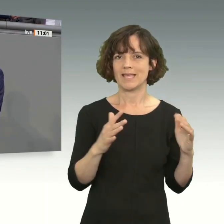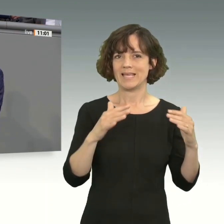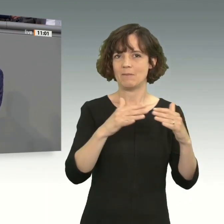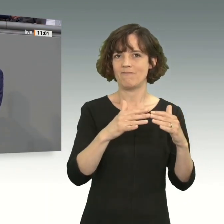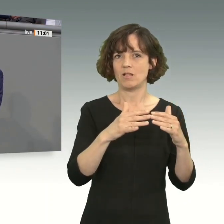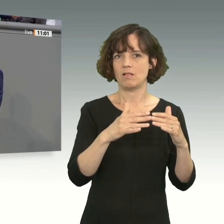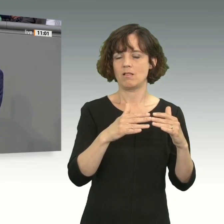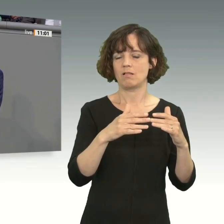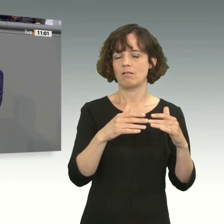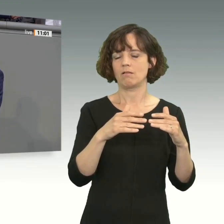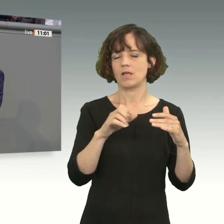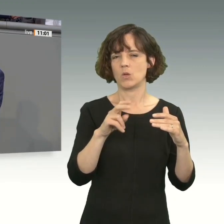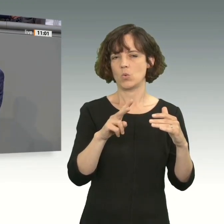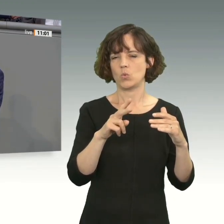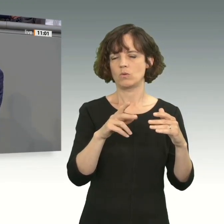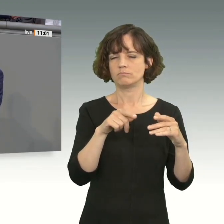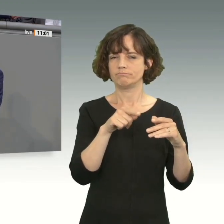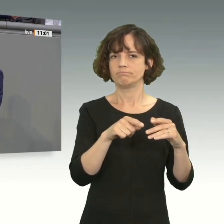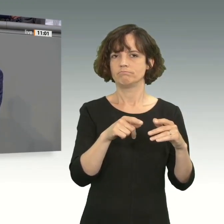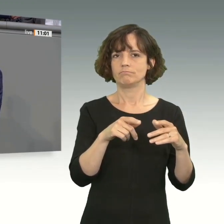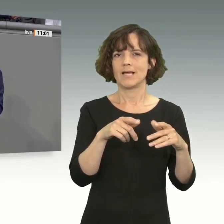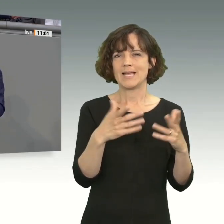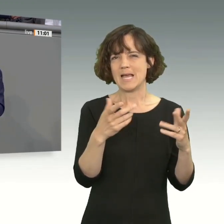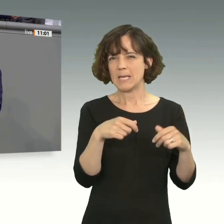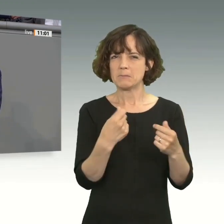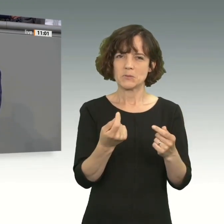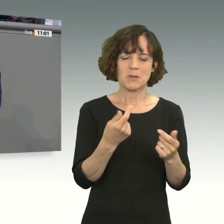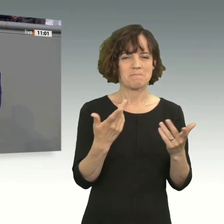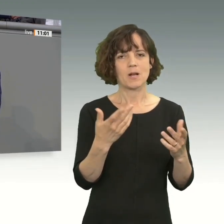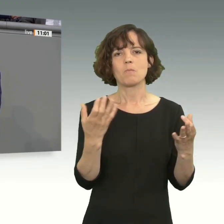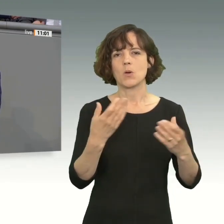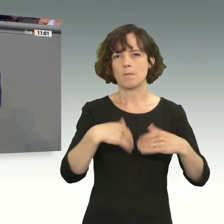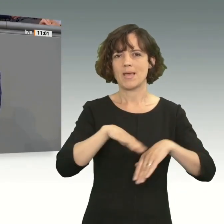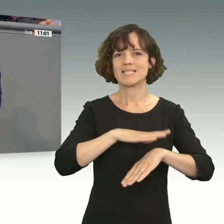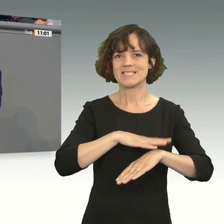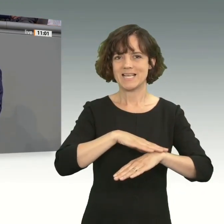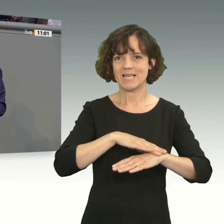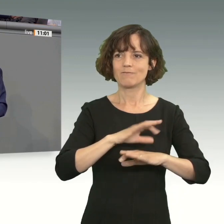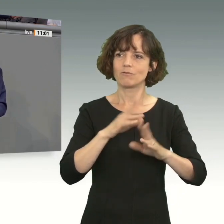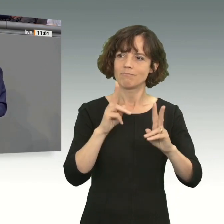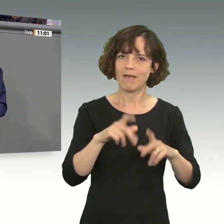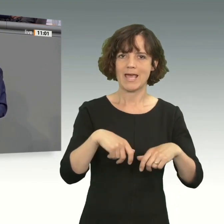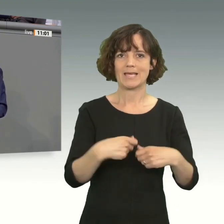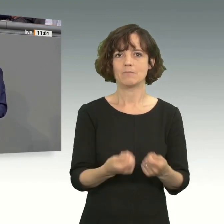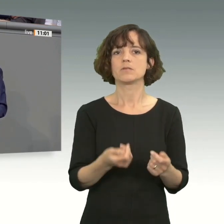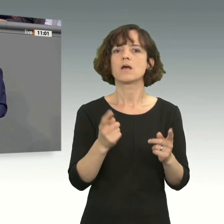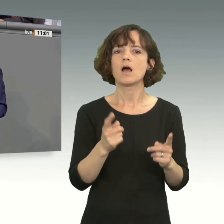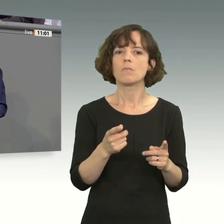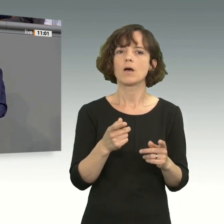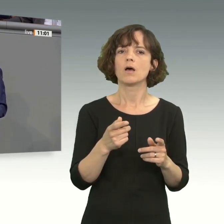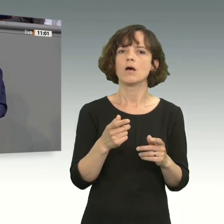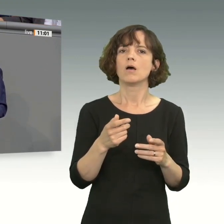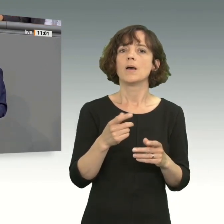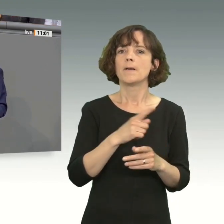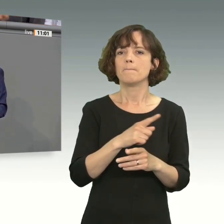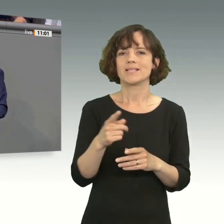Europäischen Union geben wird, glaube ich leider nicht. Wir werden ein bisschen mehr Zeit brauchen. Aber es wird eine Einigung